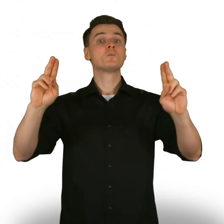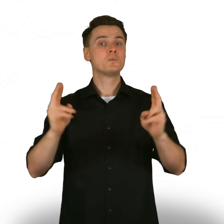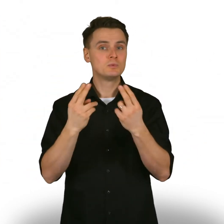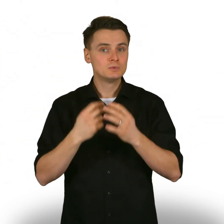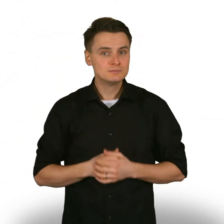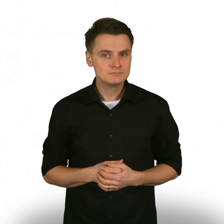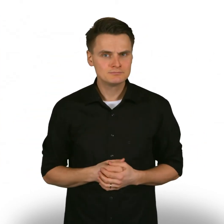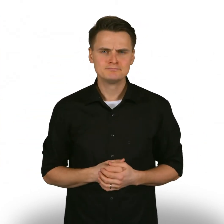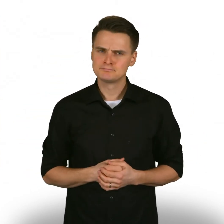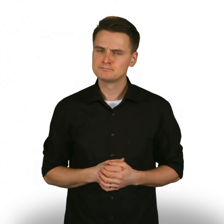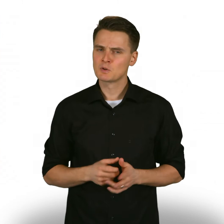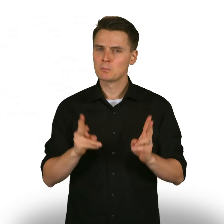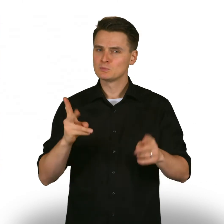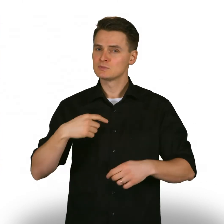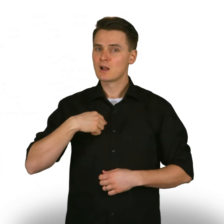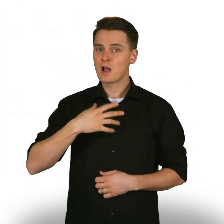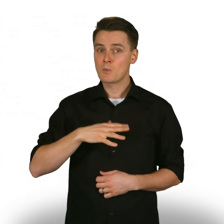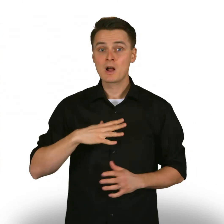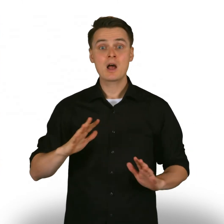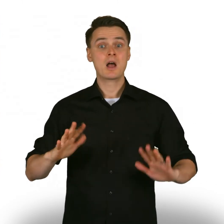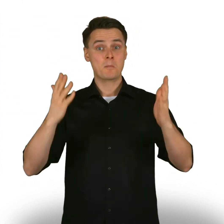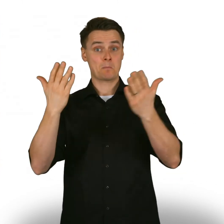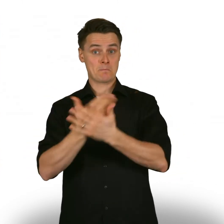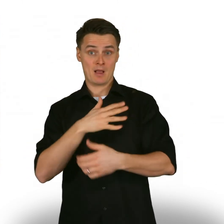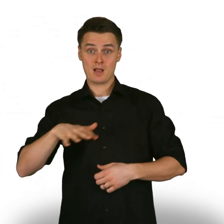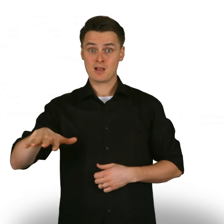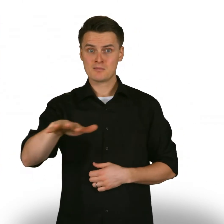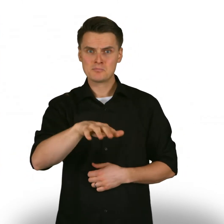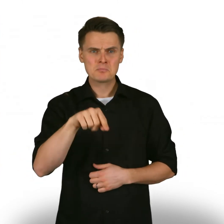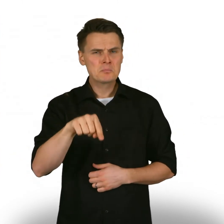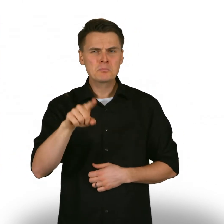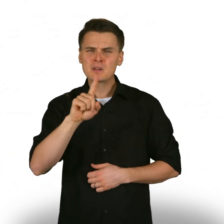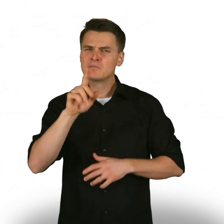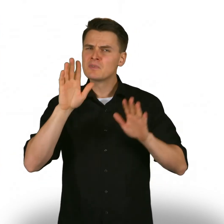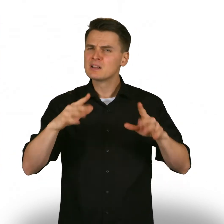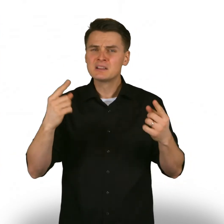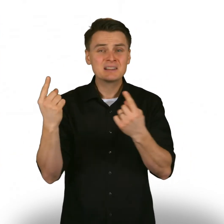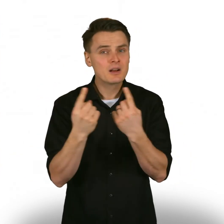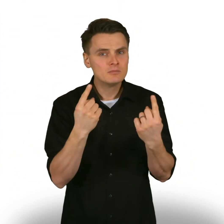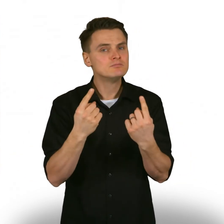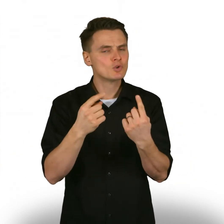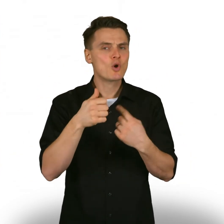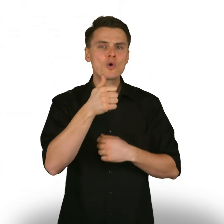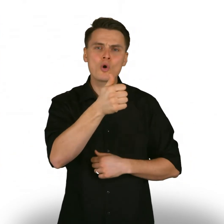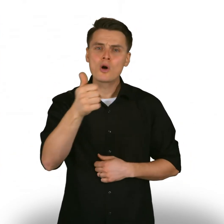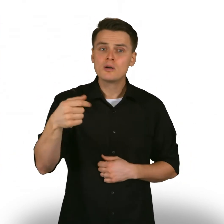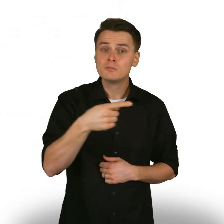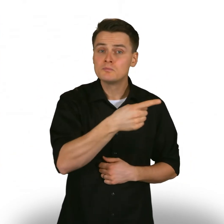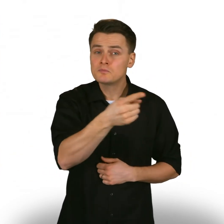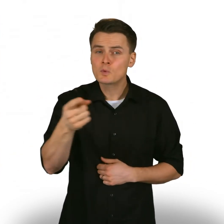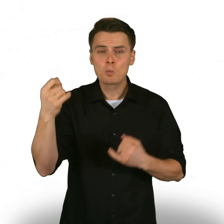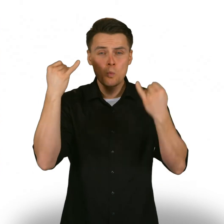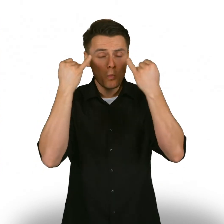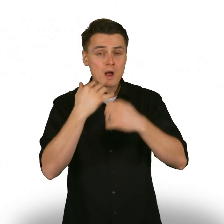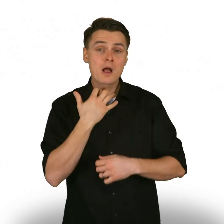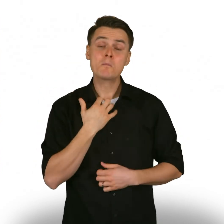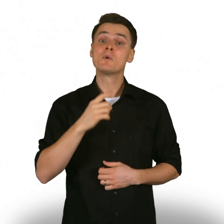uutta. Ennen kaikkea haluan elää maassa, jossa jokaisen ihmisarvon kunnioittaminen ja hyvinvoinnin